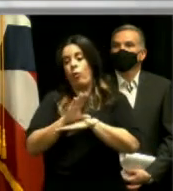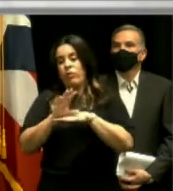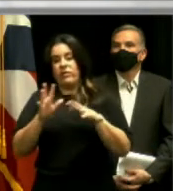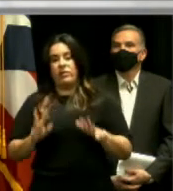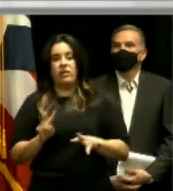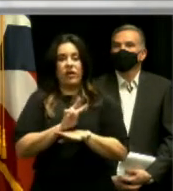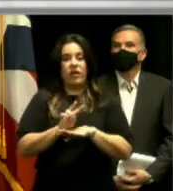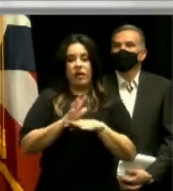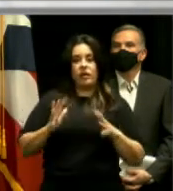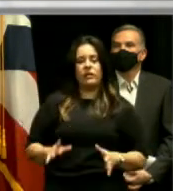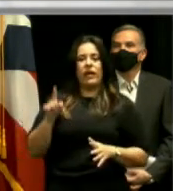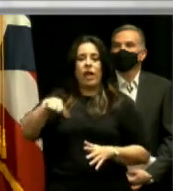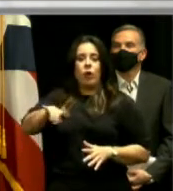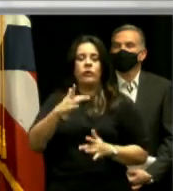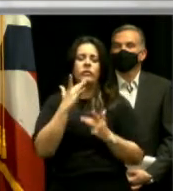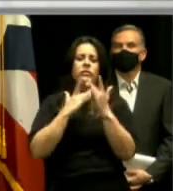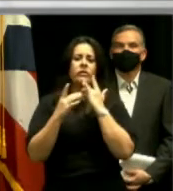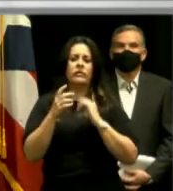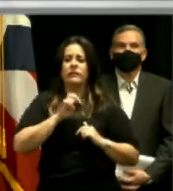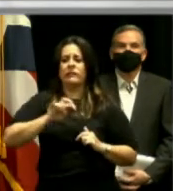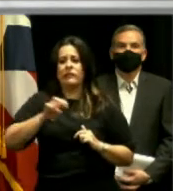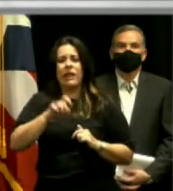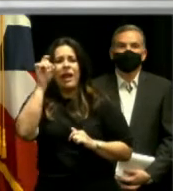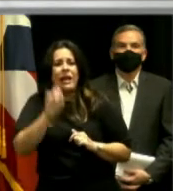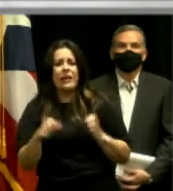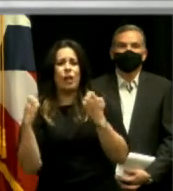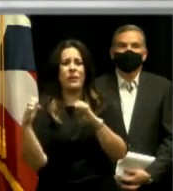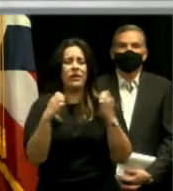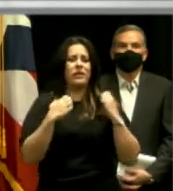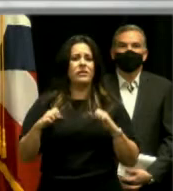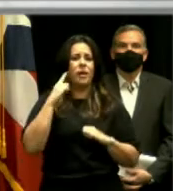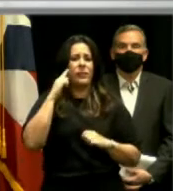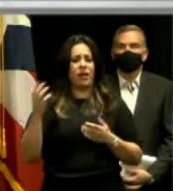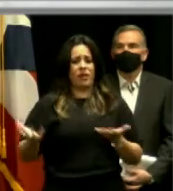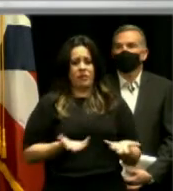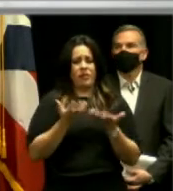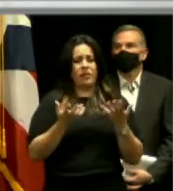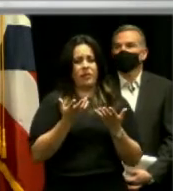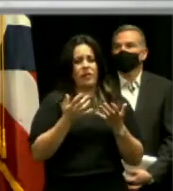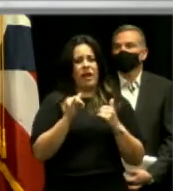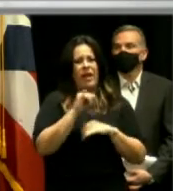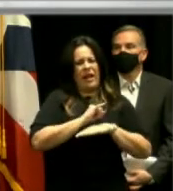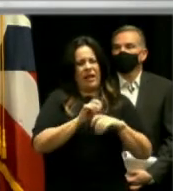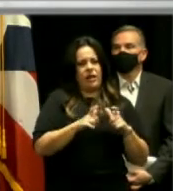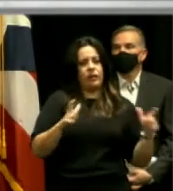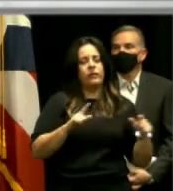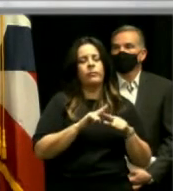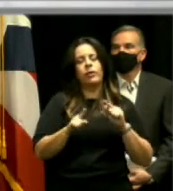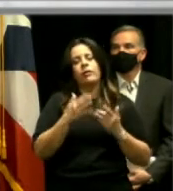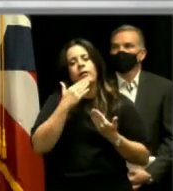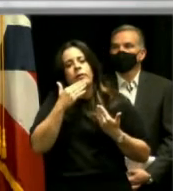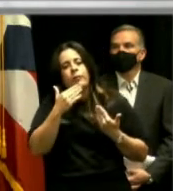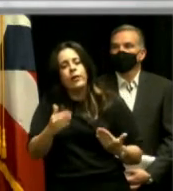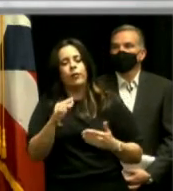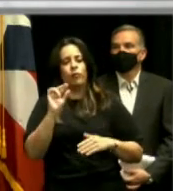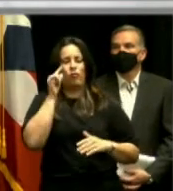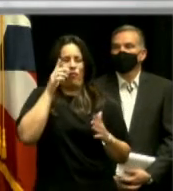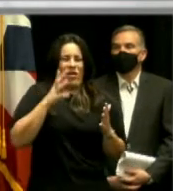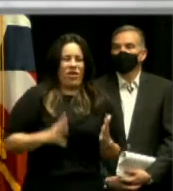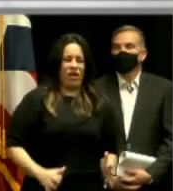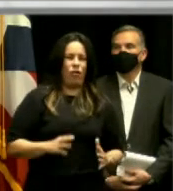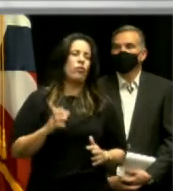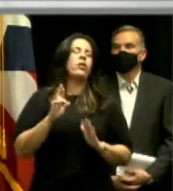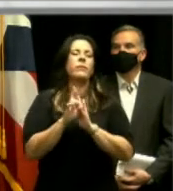que tiene necesidad de transportarse de emergencia hacia la isla grande. qué bueno que el gobernador, la